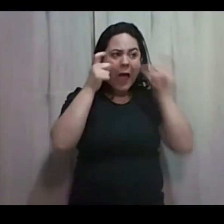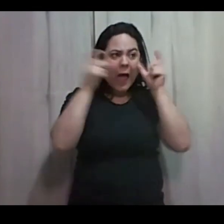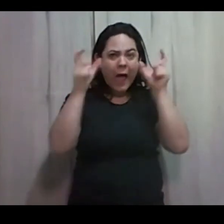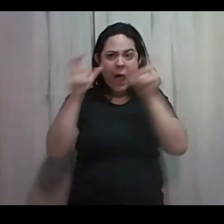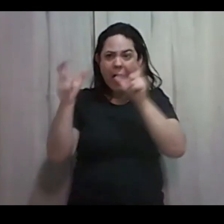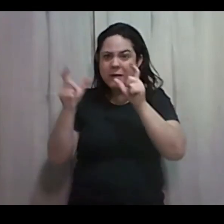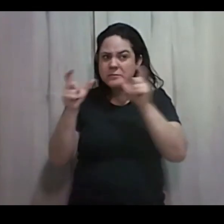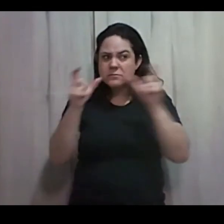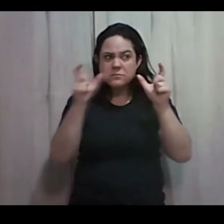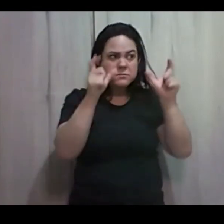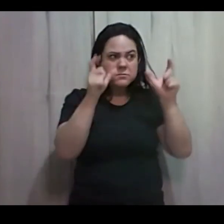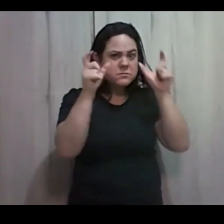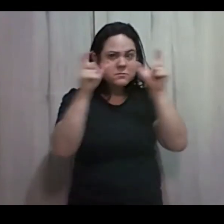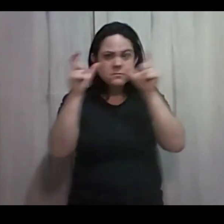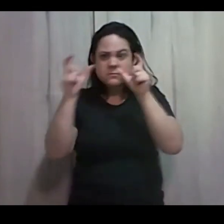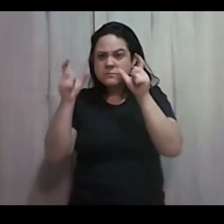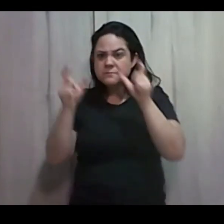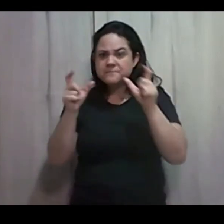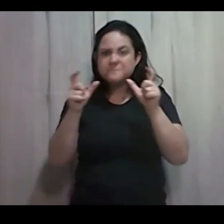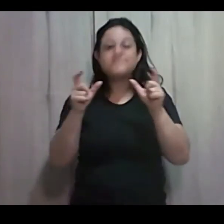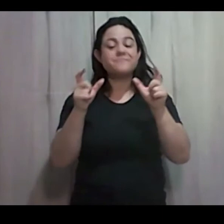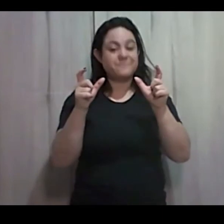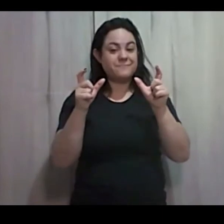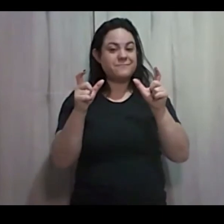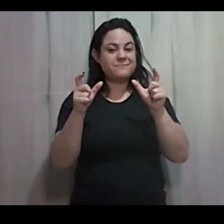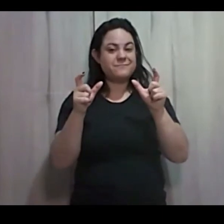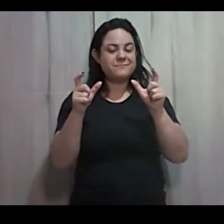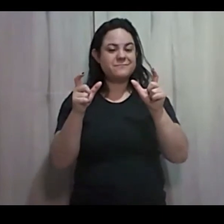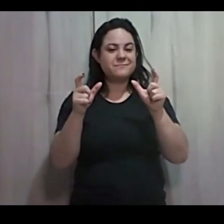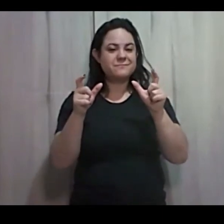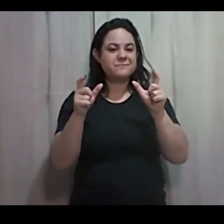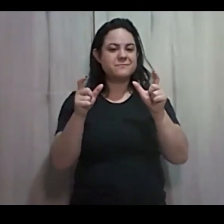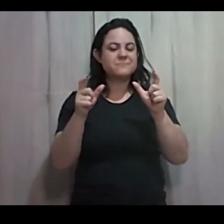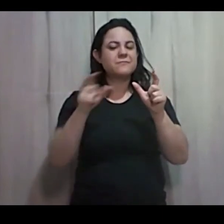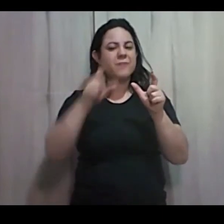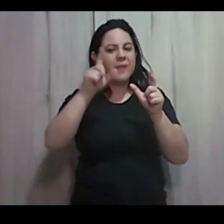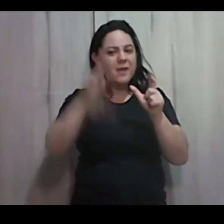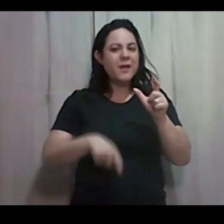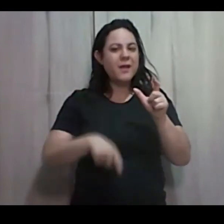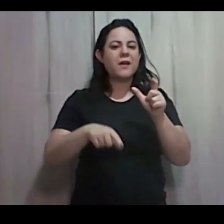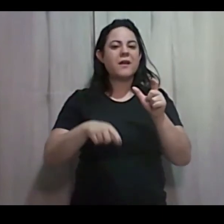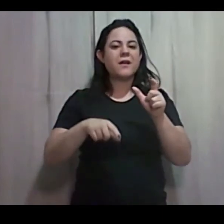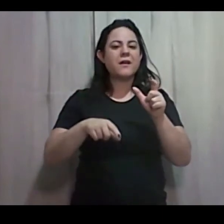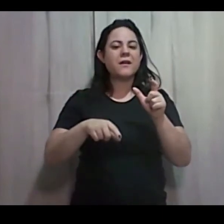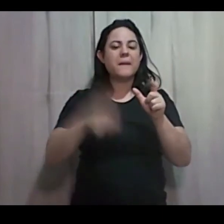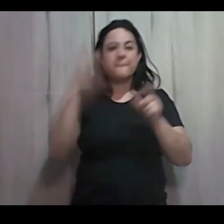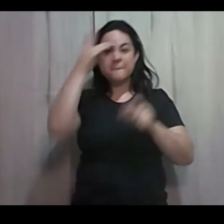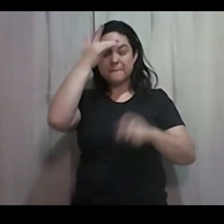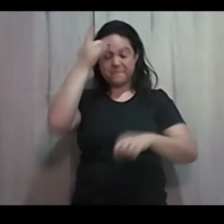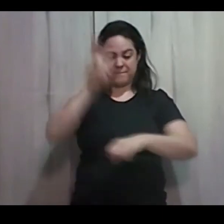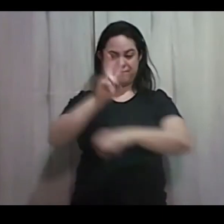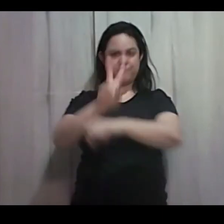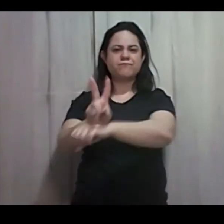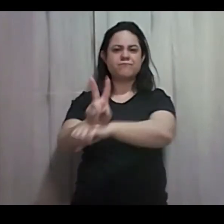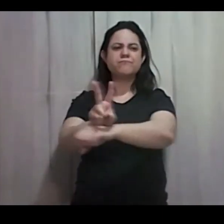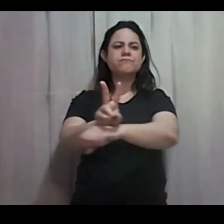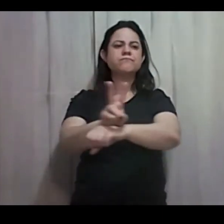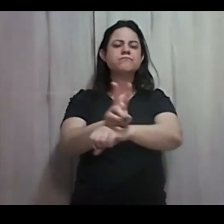Prestar atenção Porque essa era a função Do vigia Que ficava em cima do muro Ou ficava na